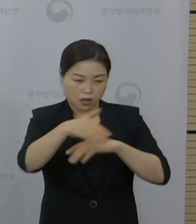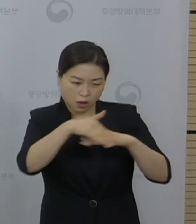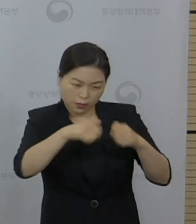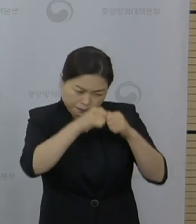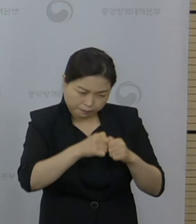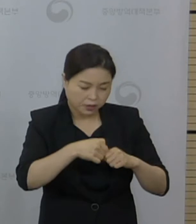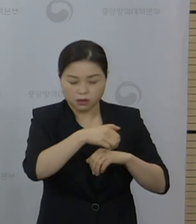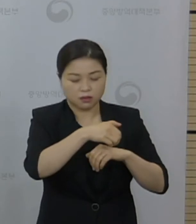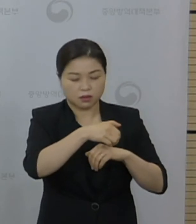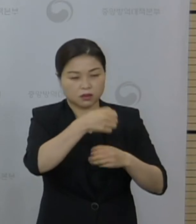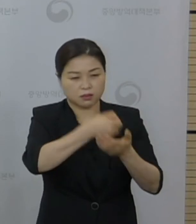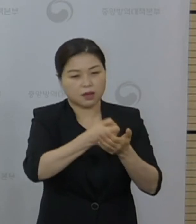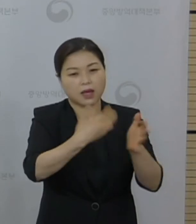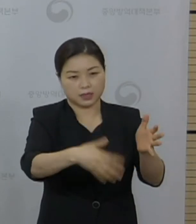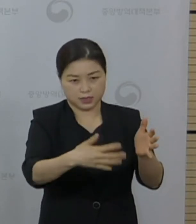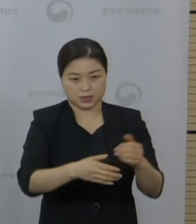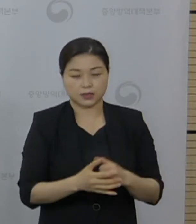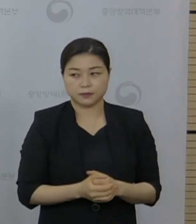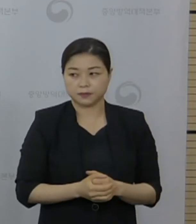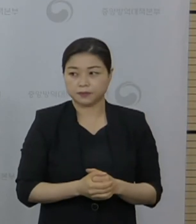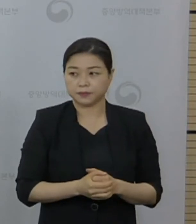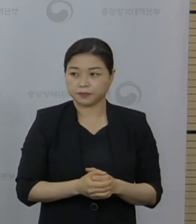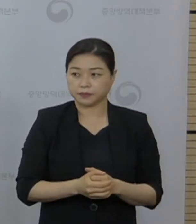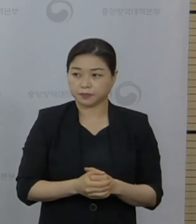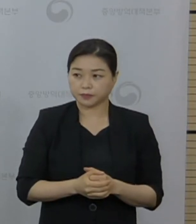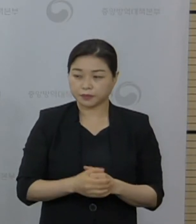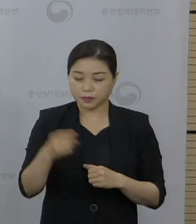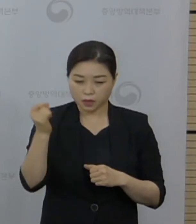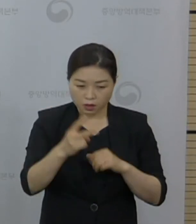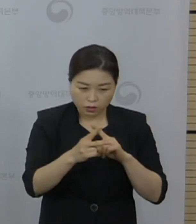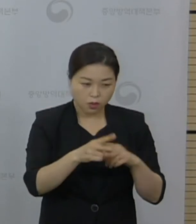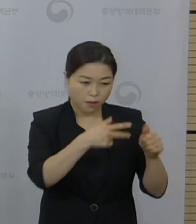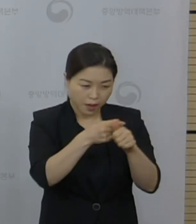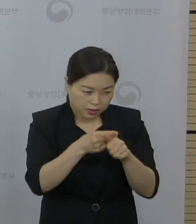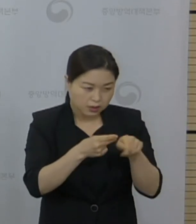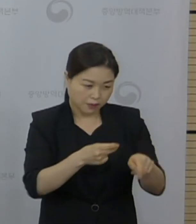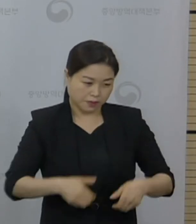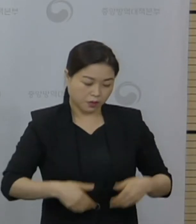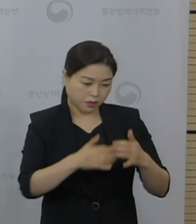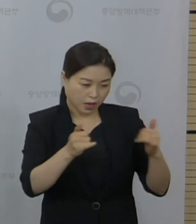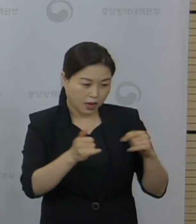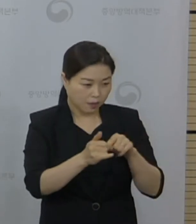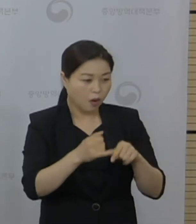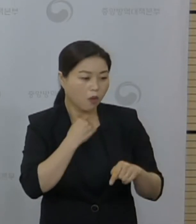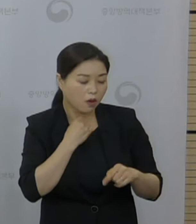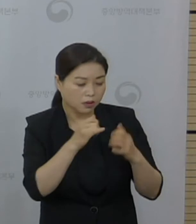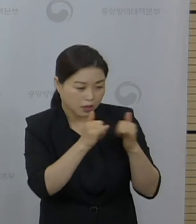우선 접종이 필요한 대상군에 대한 수요 조사를 진행하고 있는 단계라고 말씀을 드립니다.